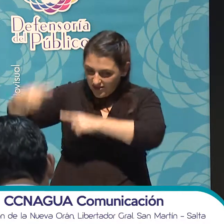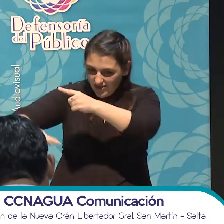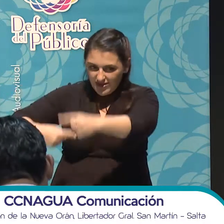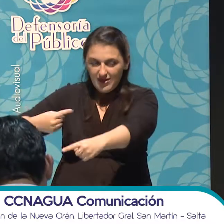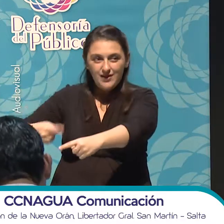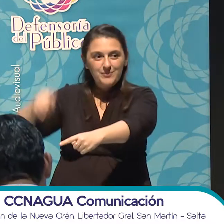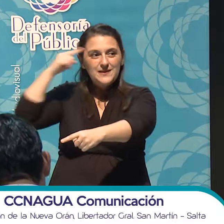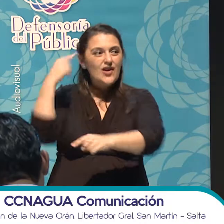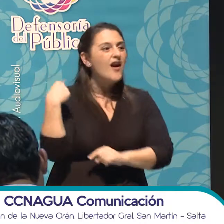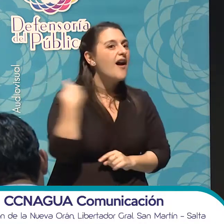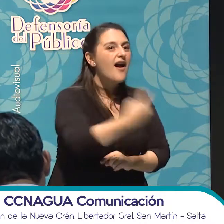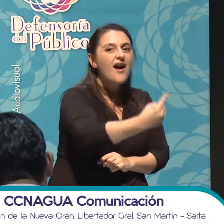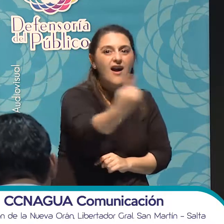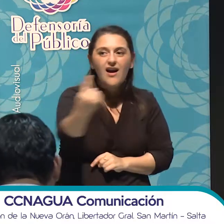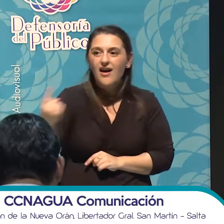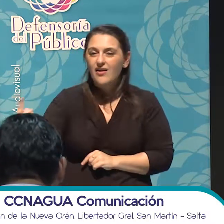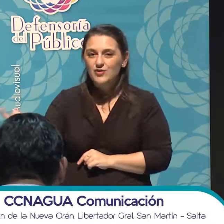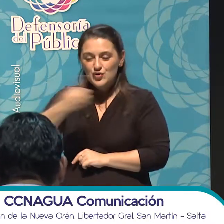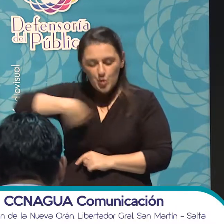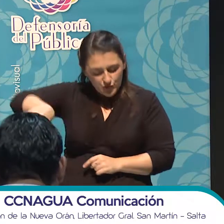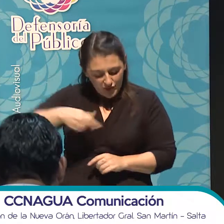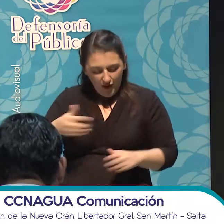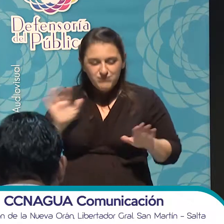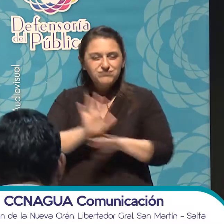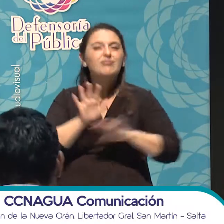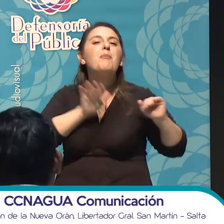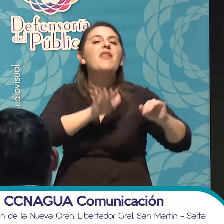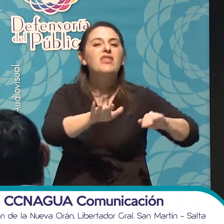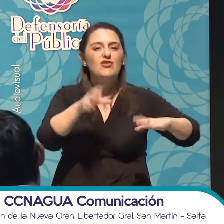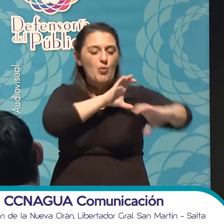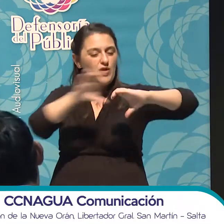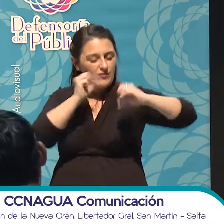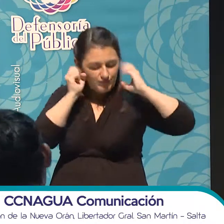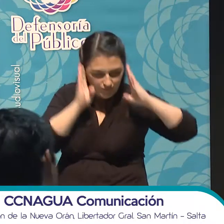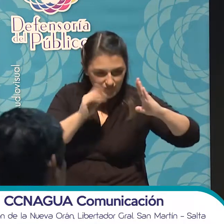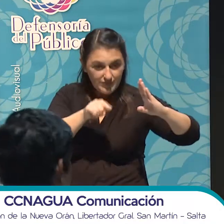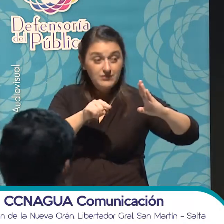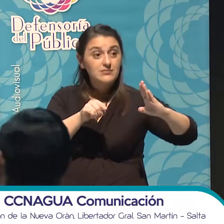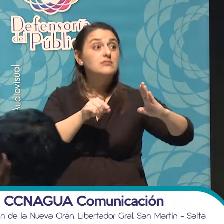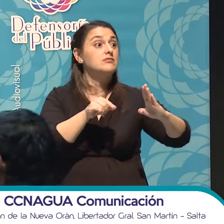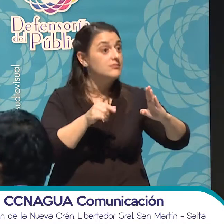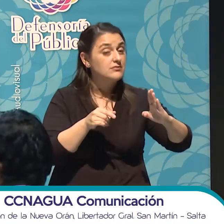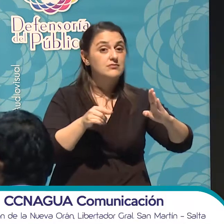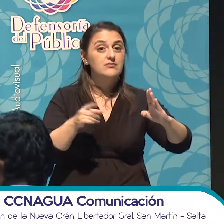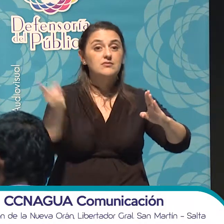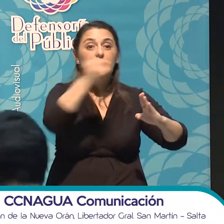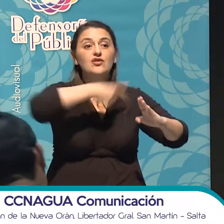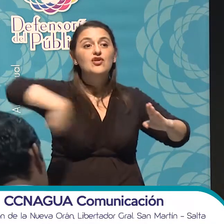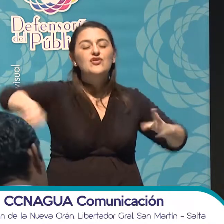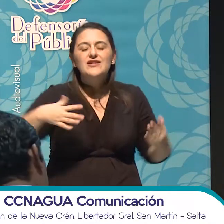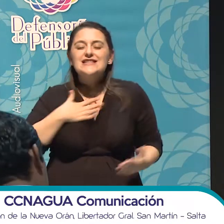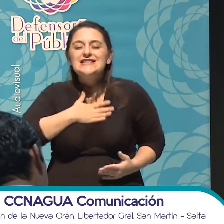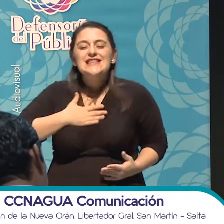a que todos los que estamos aquí somos militantes, trabajadores de la comunicación. ¿Sí o no? Nos sentamos como familia.